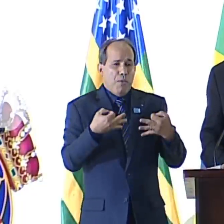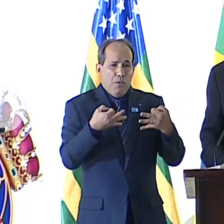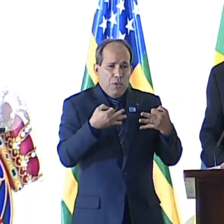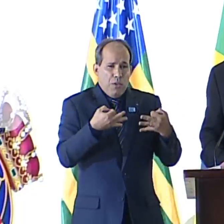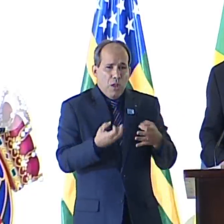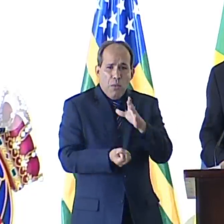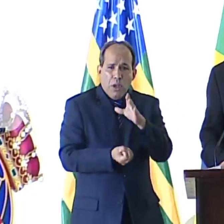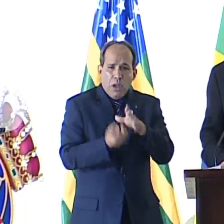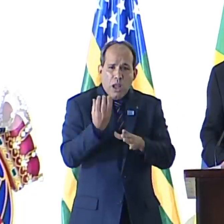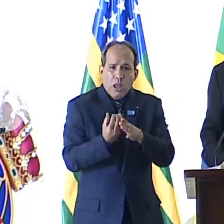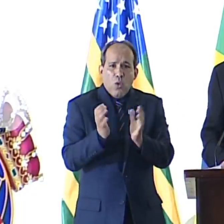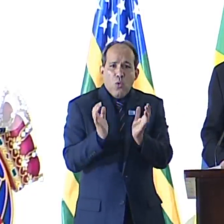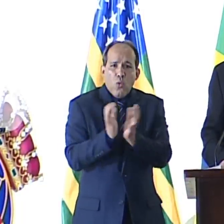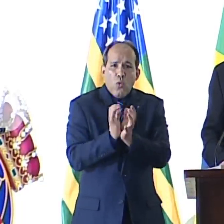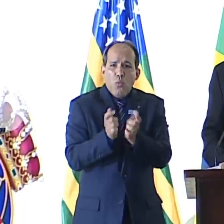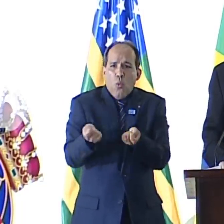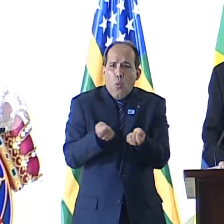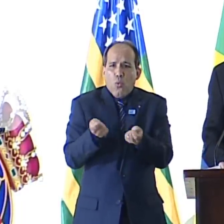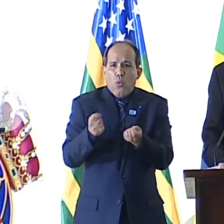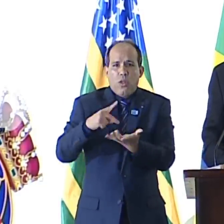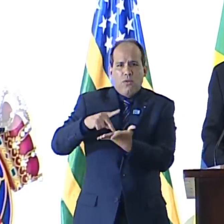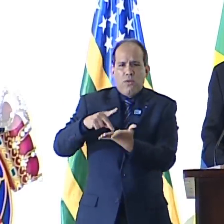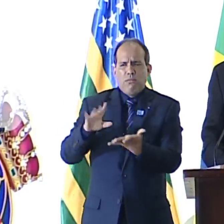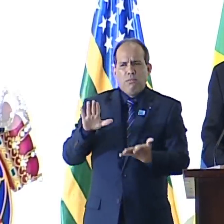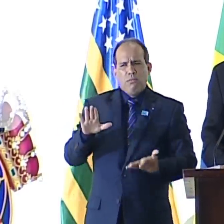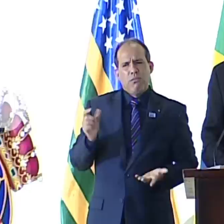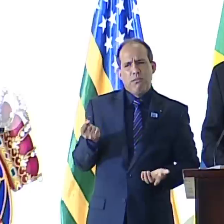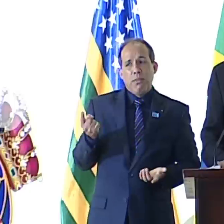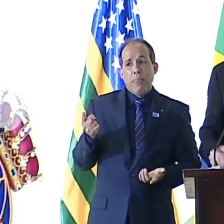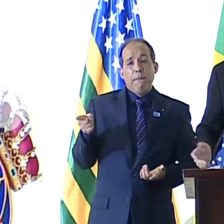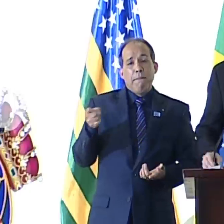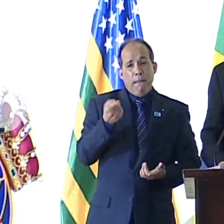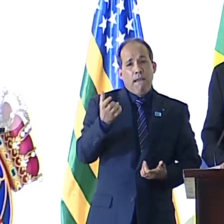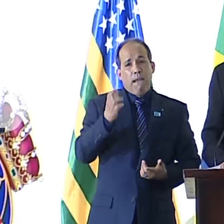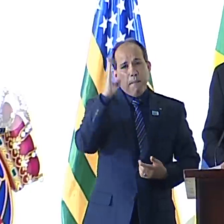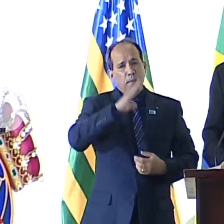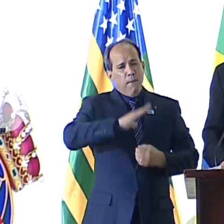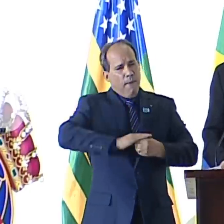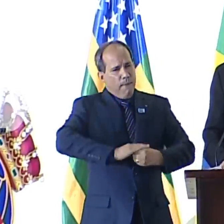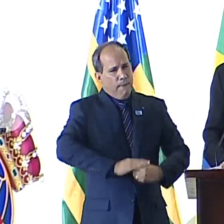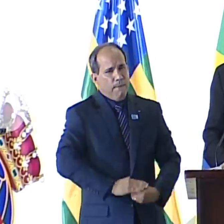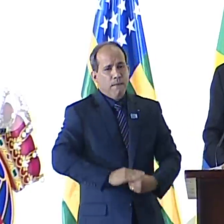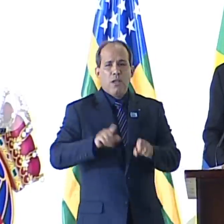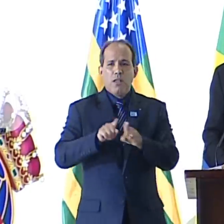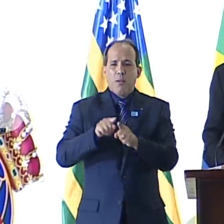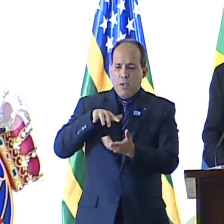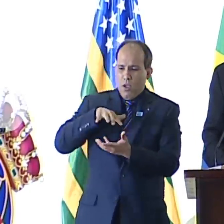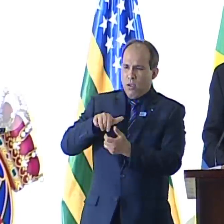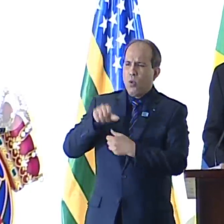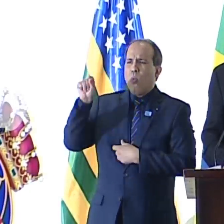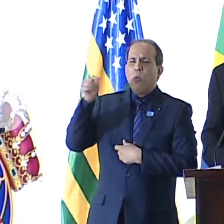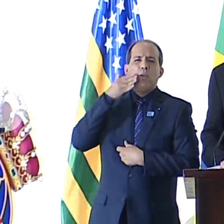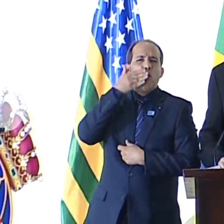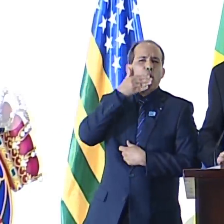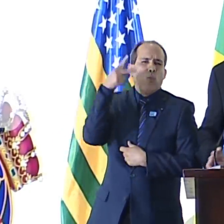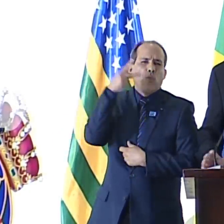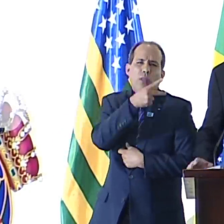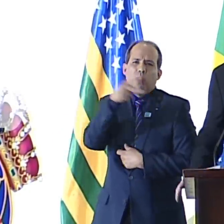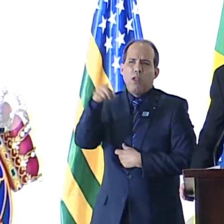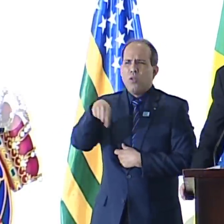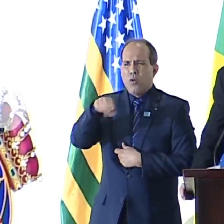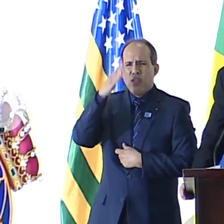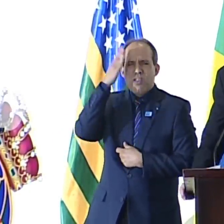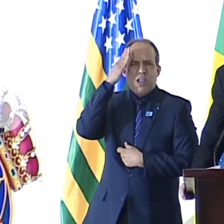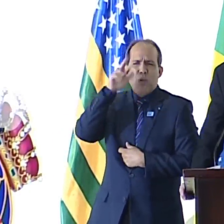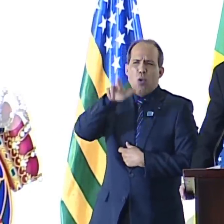de órgãos de controle da verdade. Um Brasil que queriam submeter, como o resto do mundo, à sua dialética, que, como sabemos, não é a